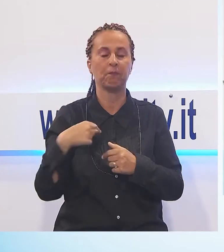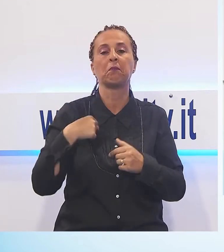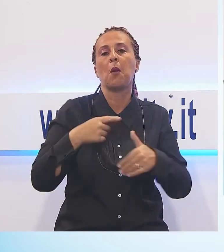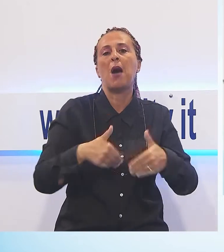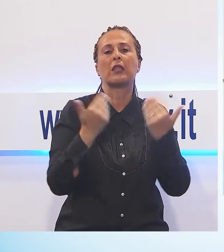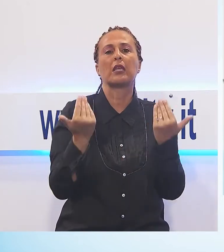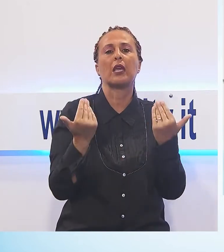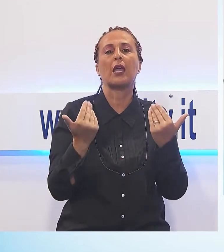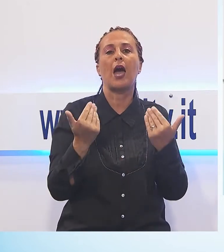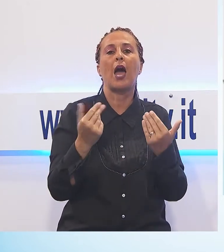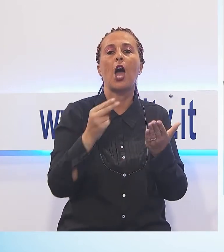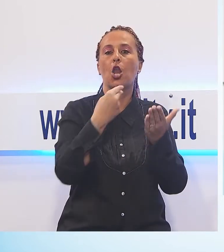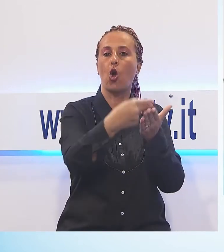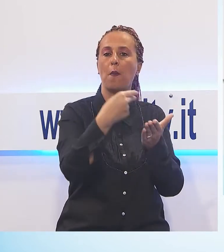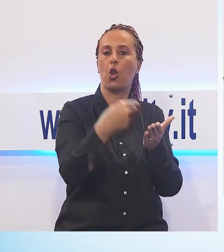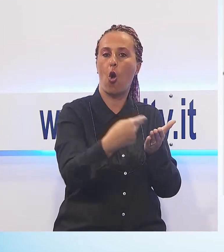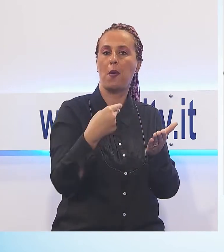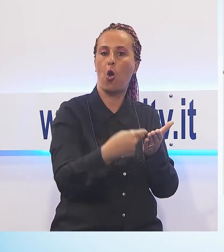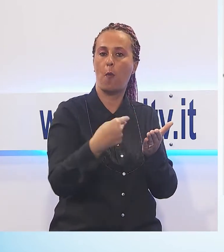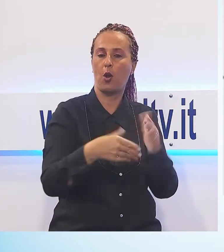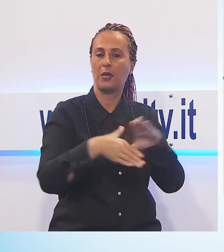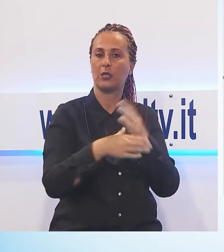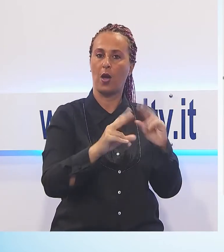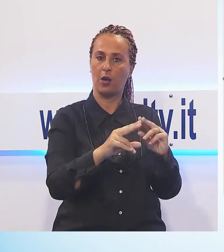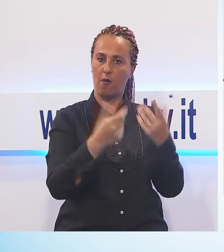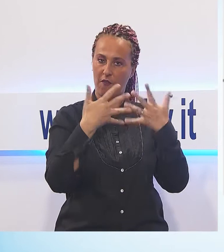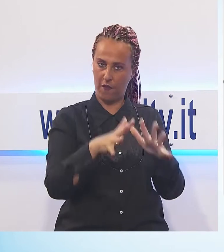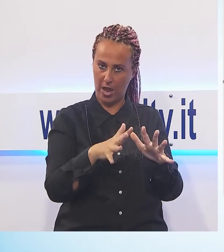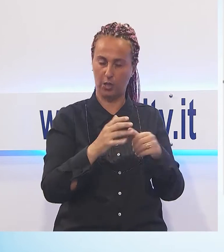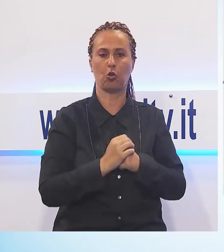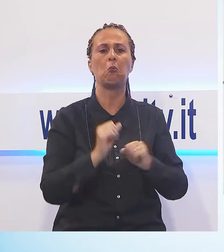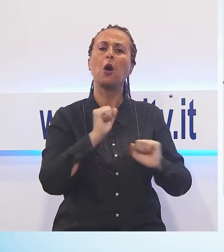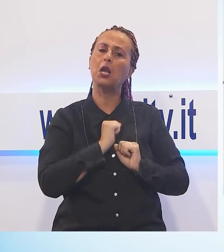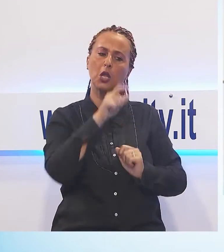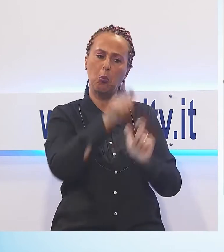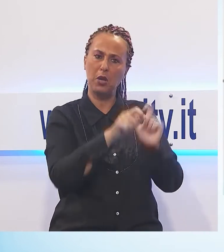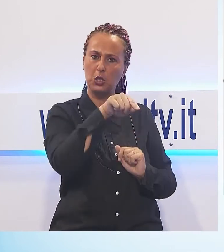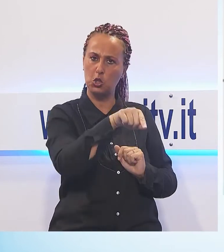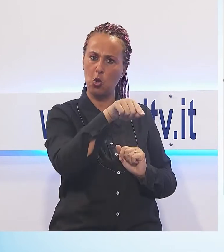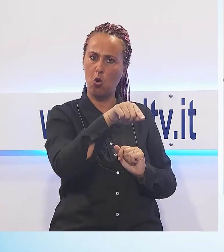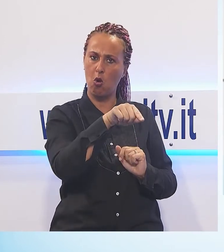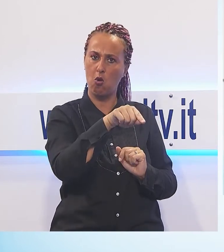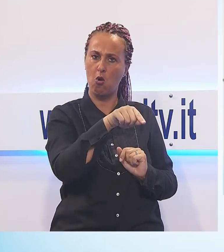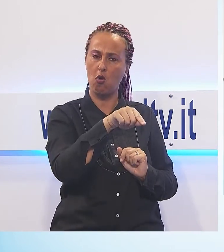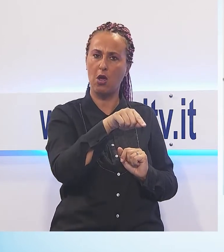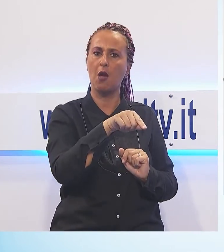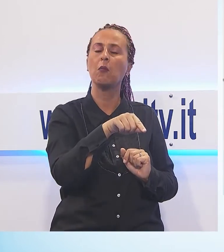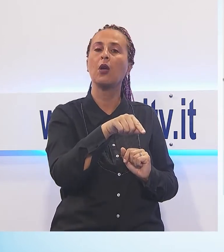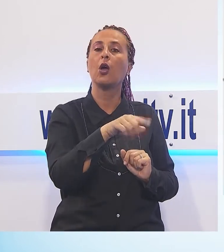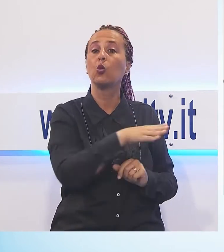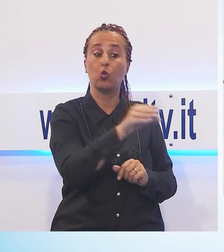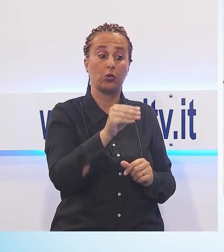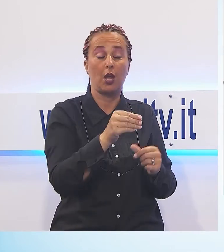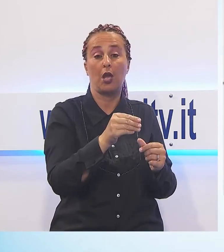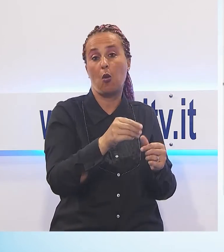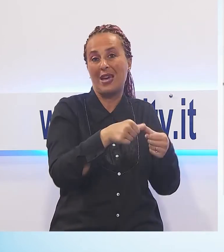e i membri del consiglio di gestione e sono sicuro che queste persone sono persone, diciamo, locali, a parte